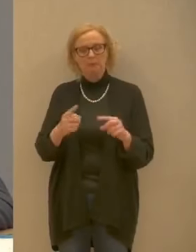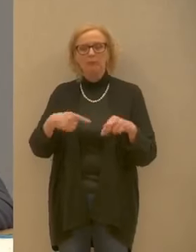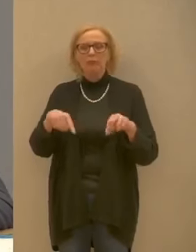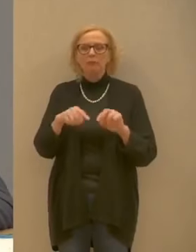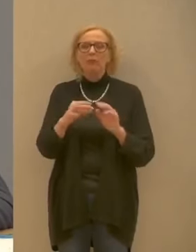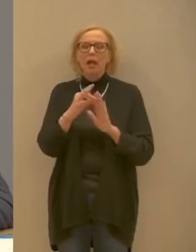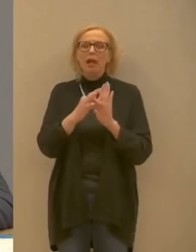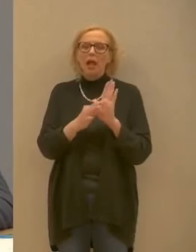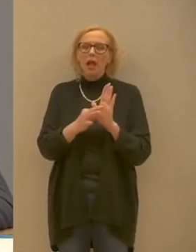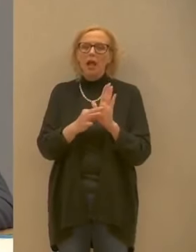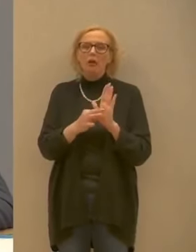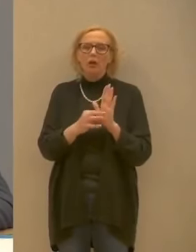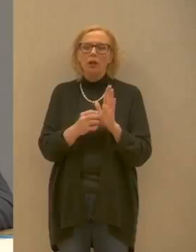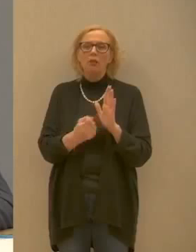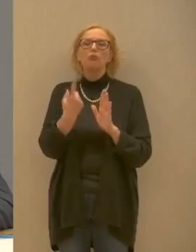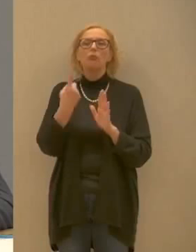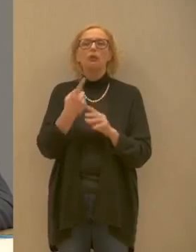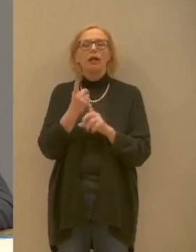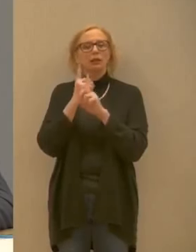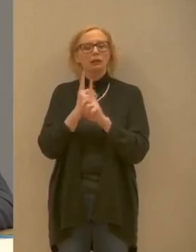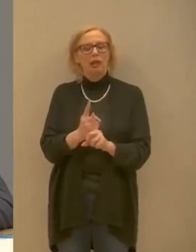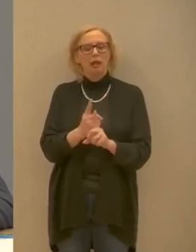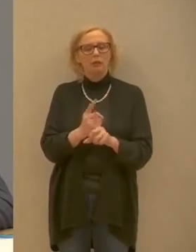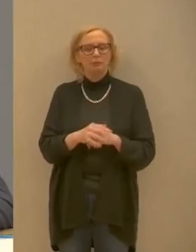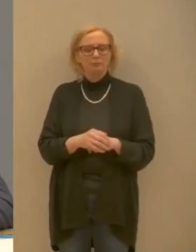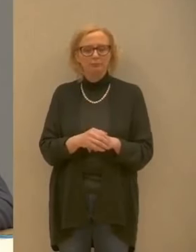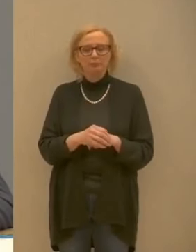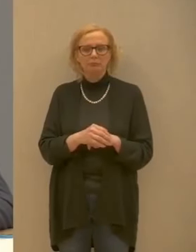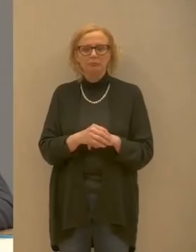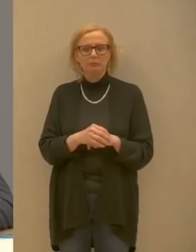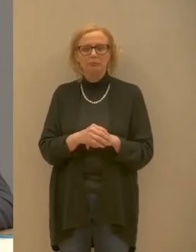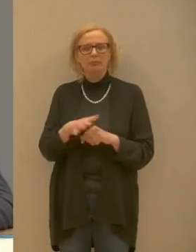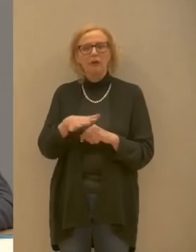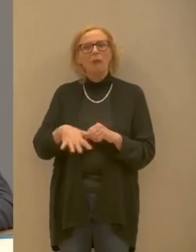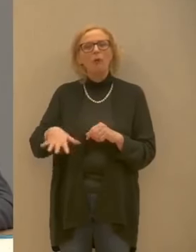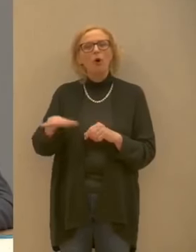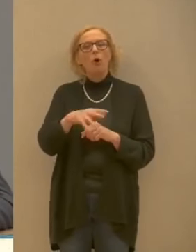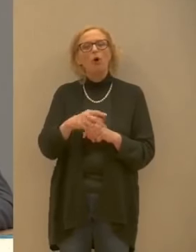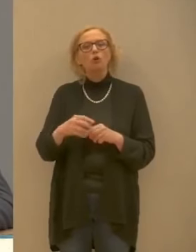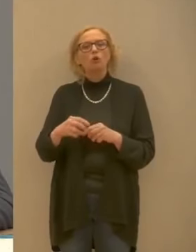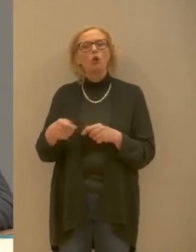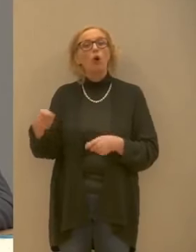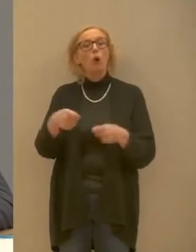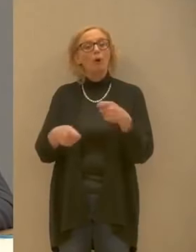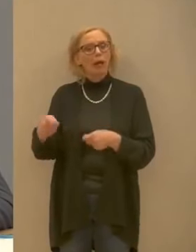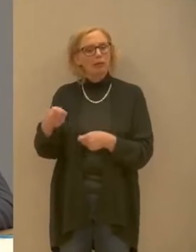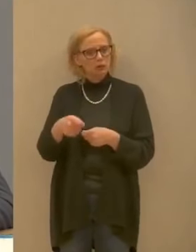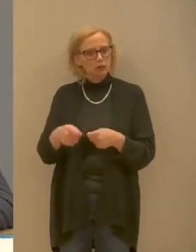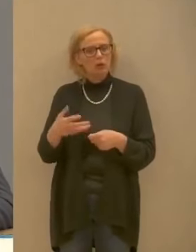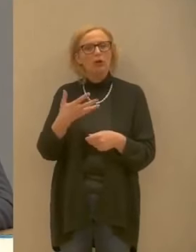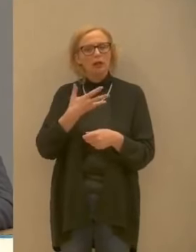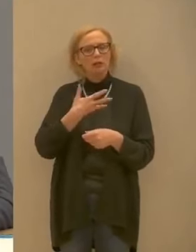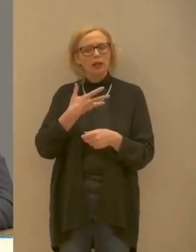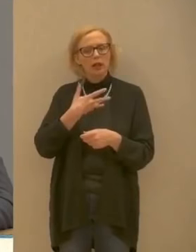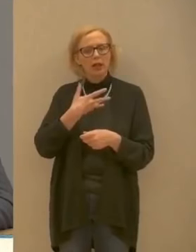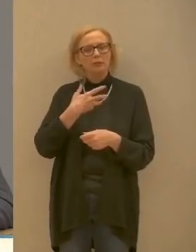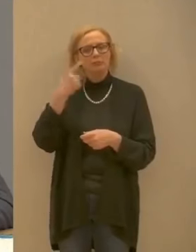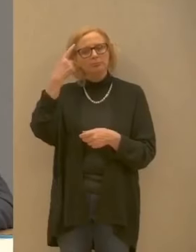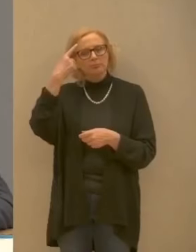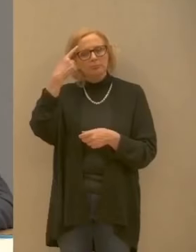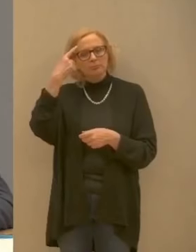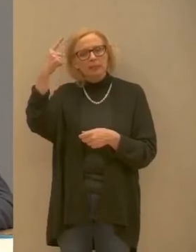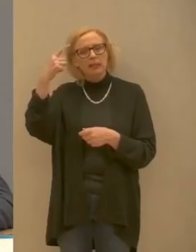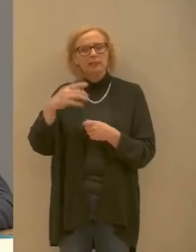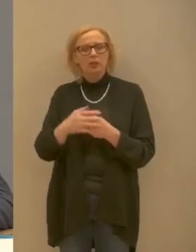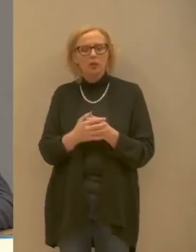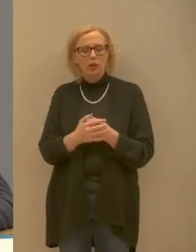regole. Sappiamo che da parte del mondo della cooperazione c'è l'intenzione per quanto riguarda i